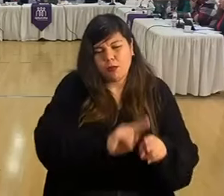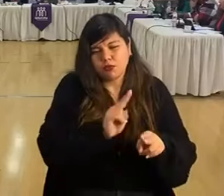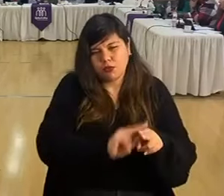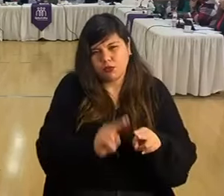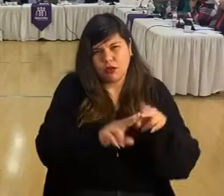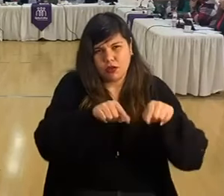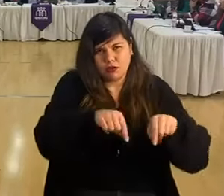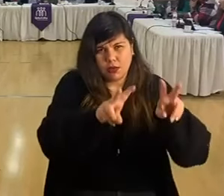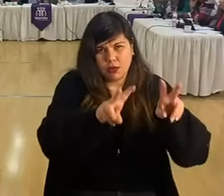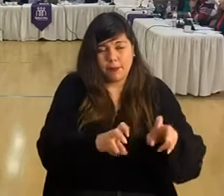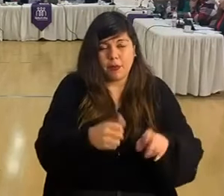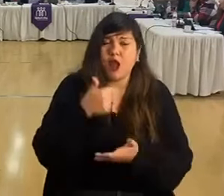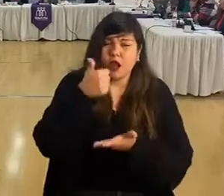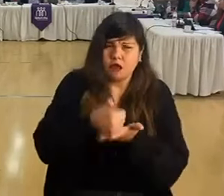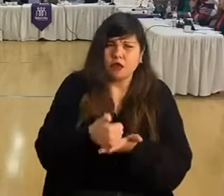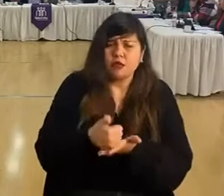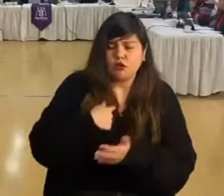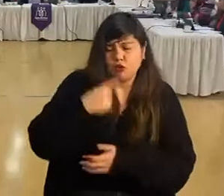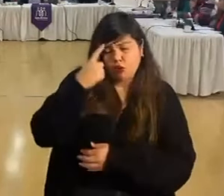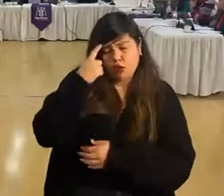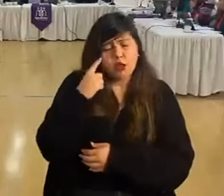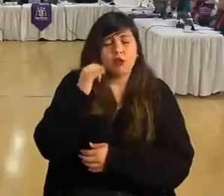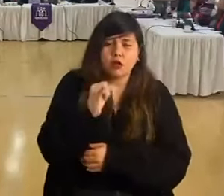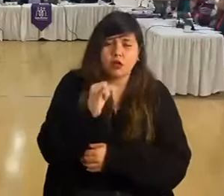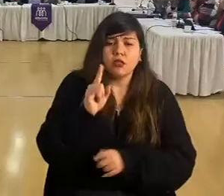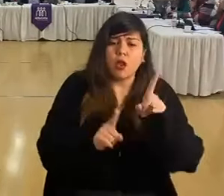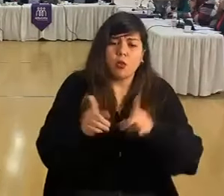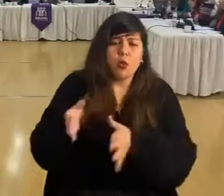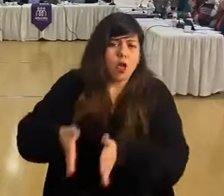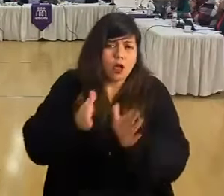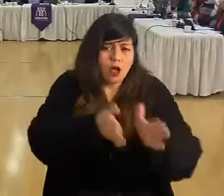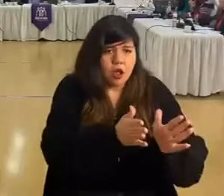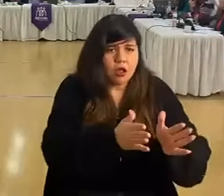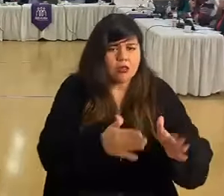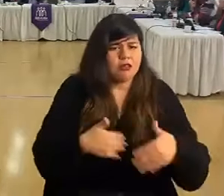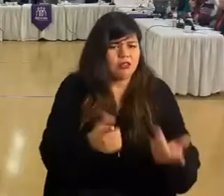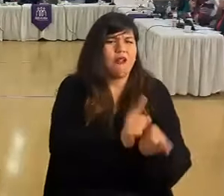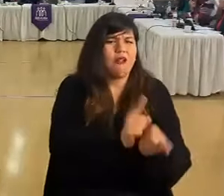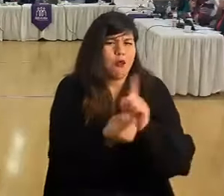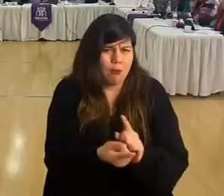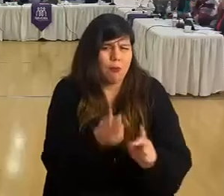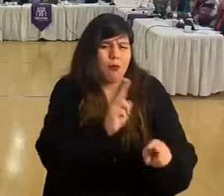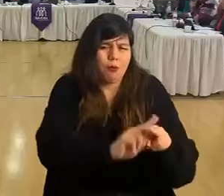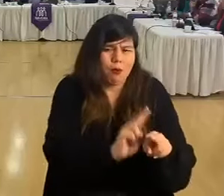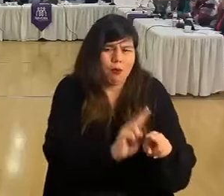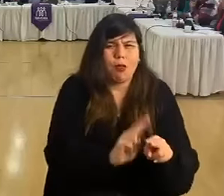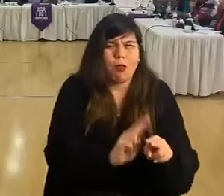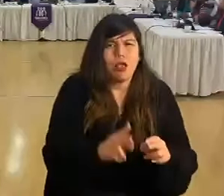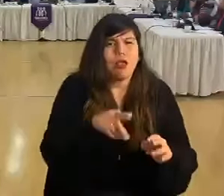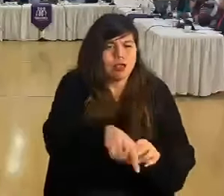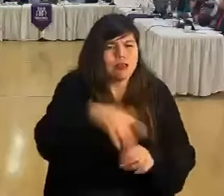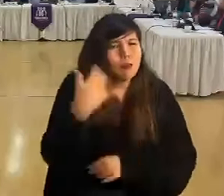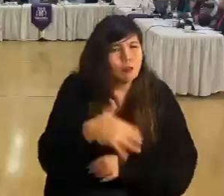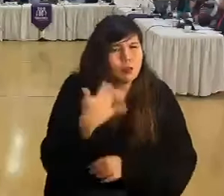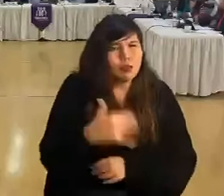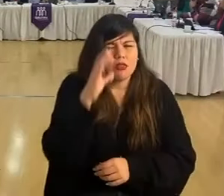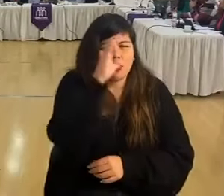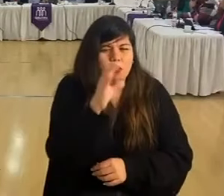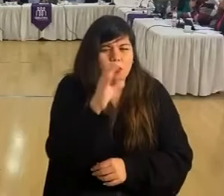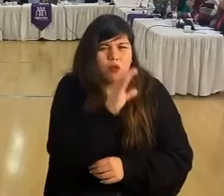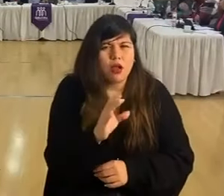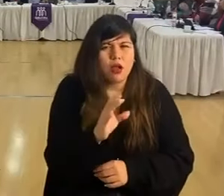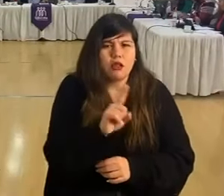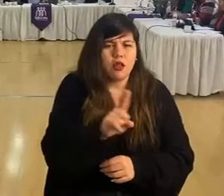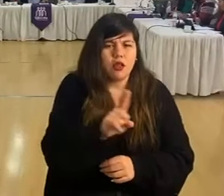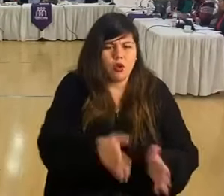Yo creo, alcaldesa, que sí podemos, por lo menos en ciertas calles, darle un cambio, y creo que sería muy significativo buscar la manera de que